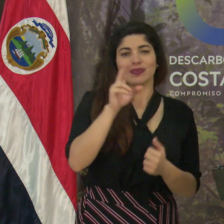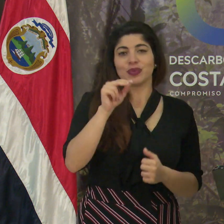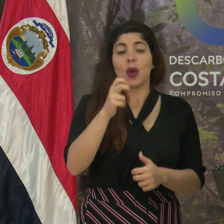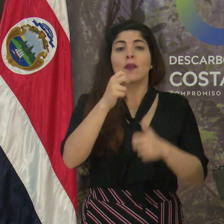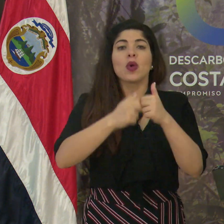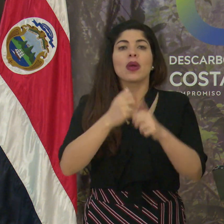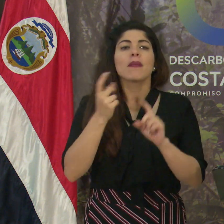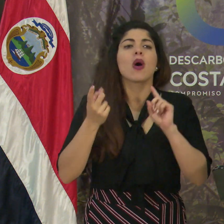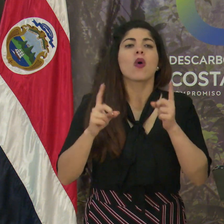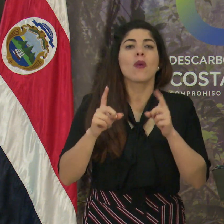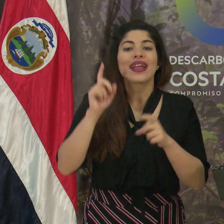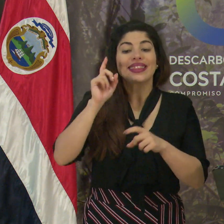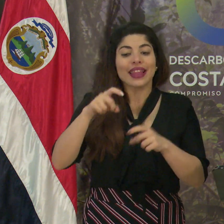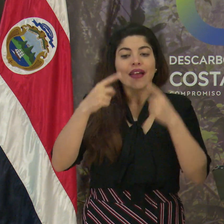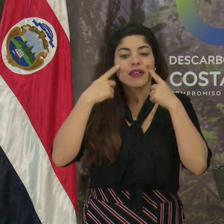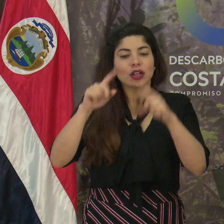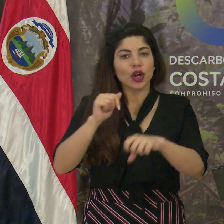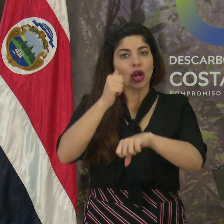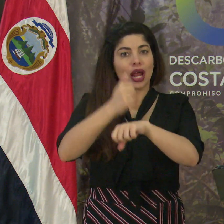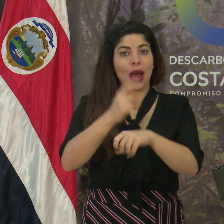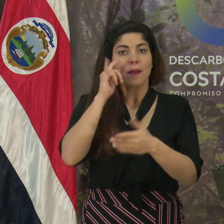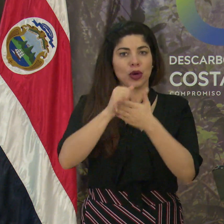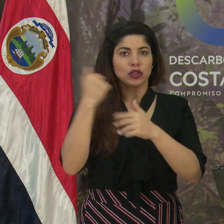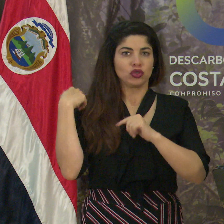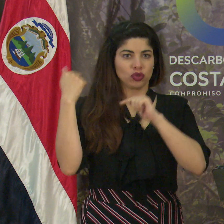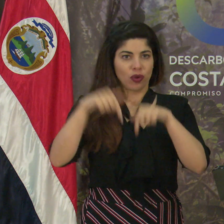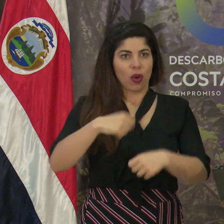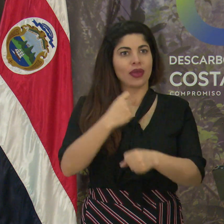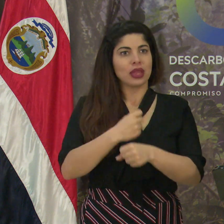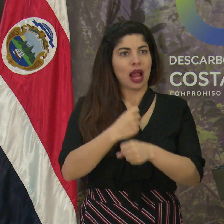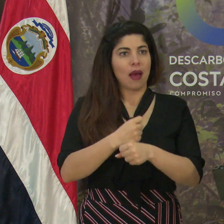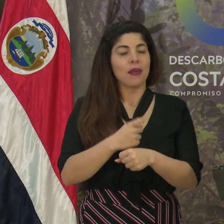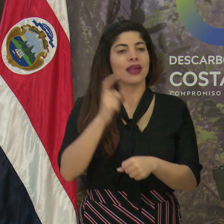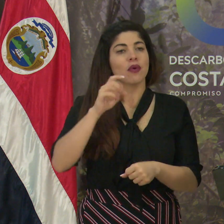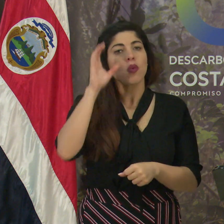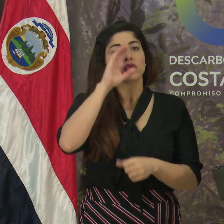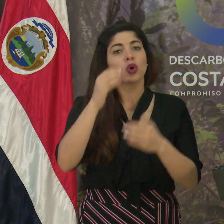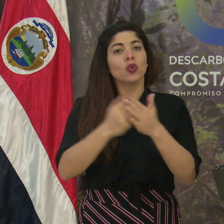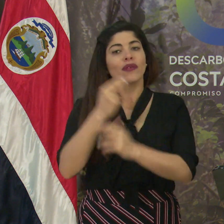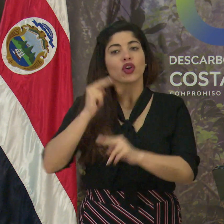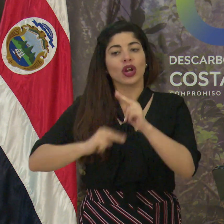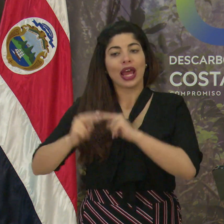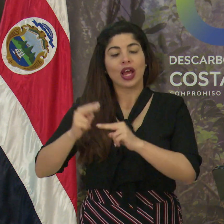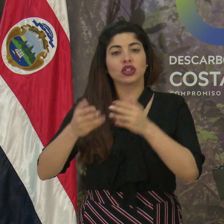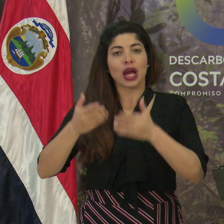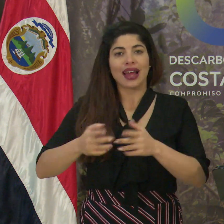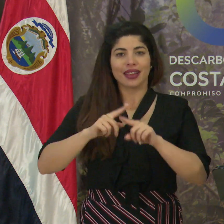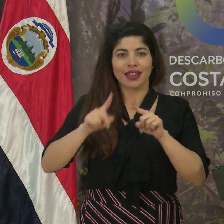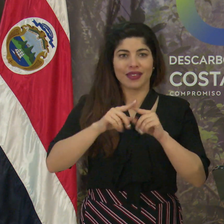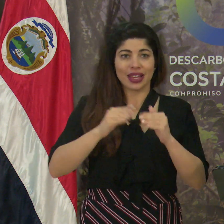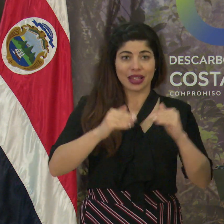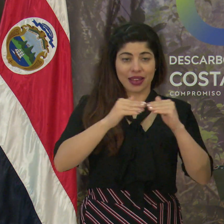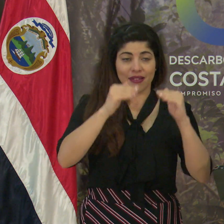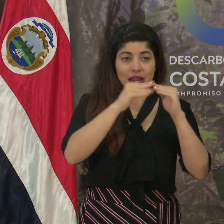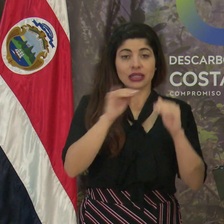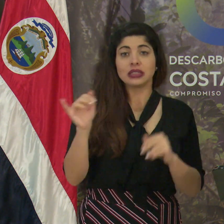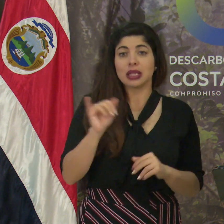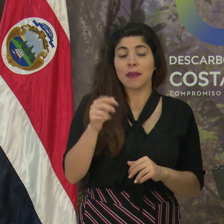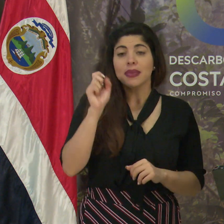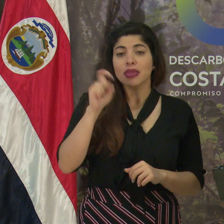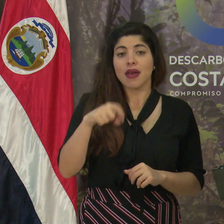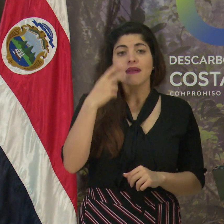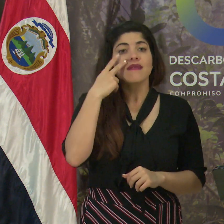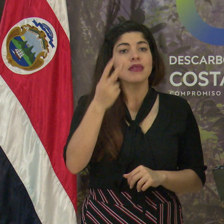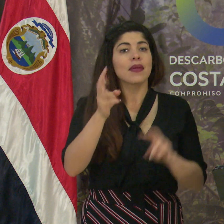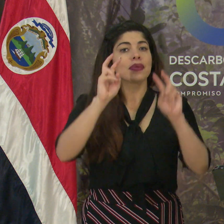el problema es concretarlo y a eso vengo yo. Hay que buscar nuevos negocios de carga multimodal. Hay que también ver